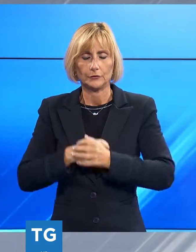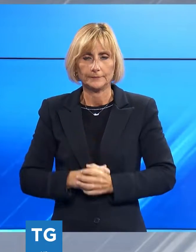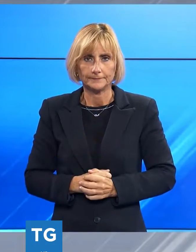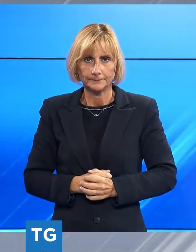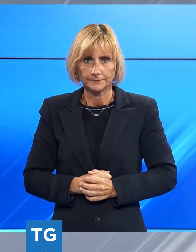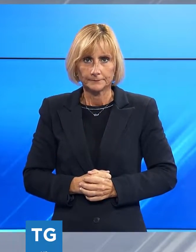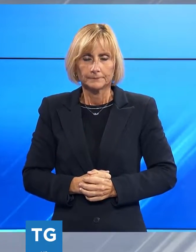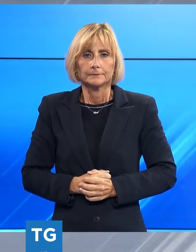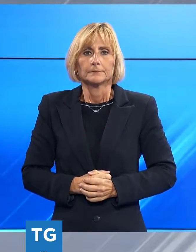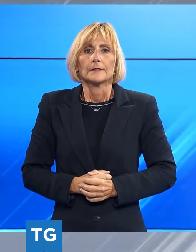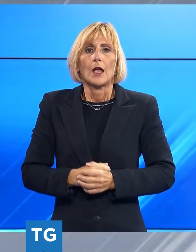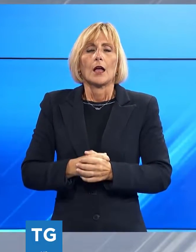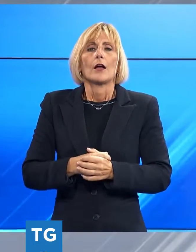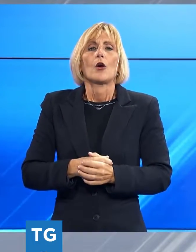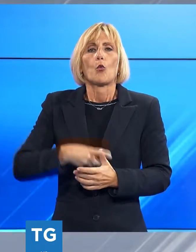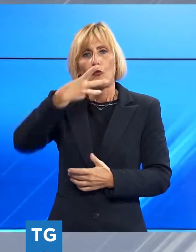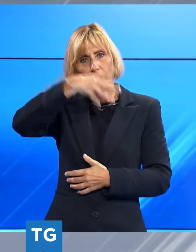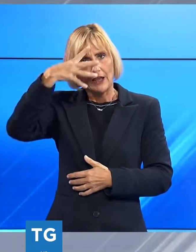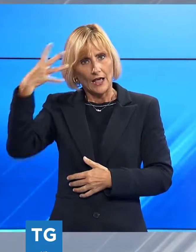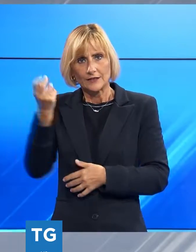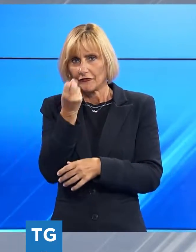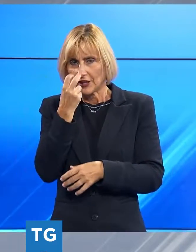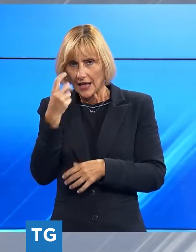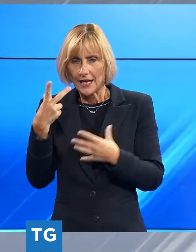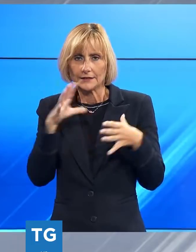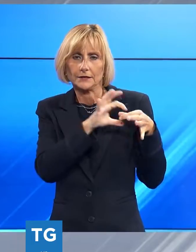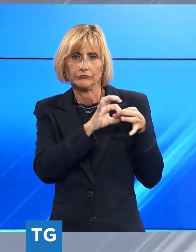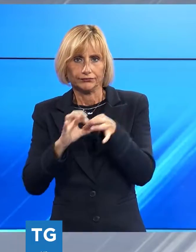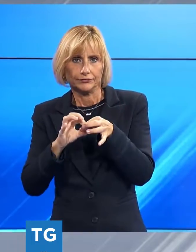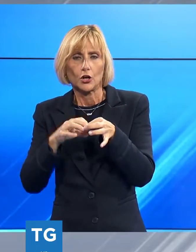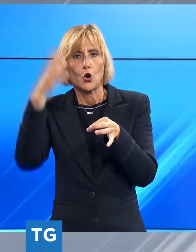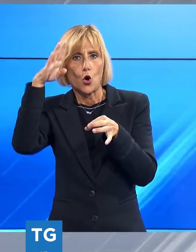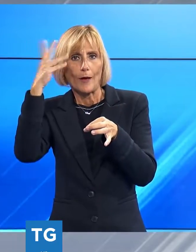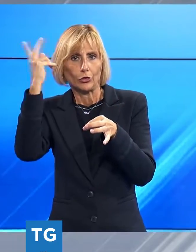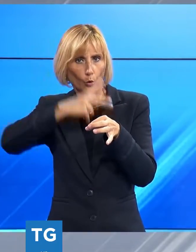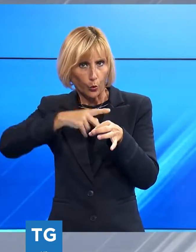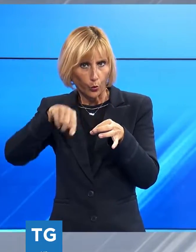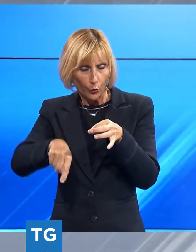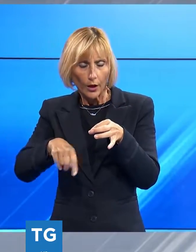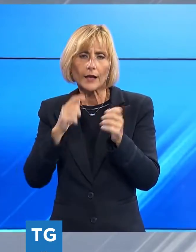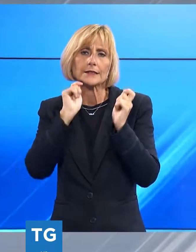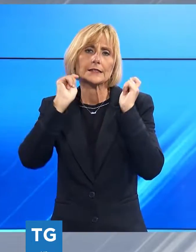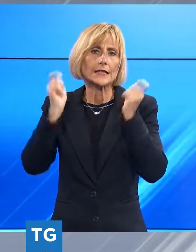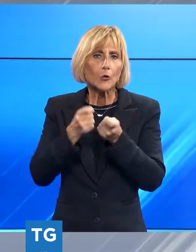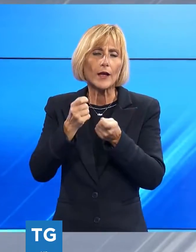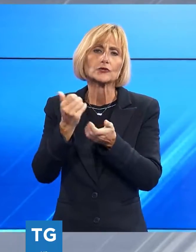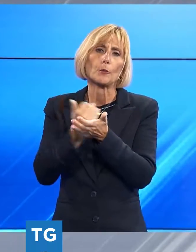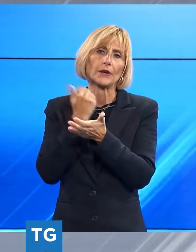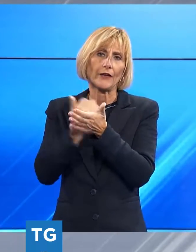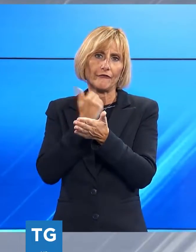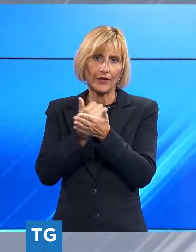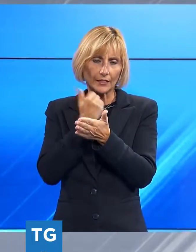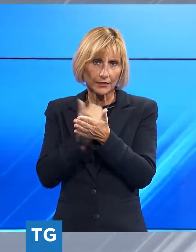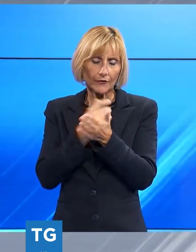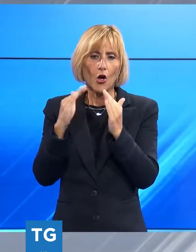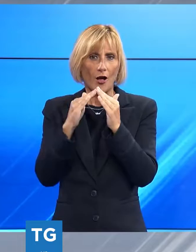del Comando Provinciale della Guardia di Firenze di Firenze, in collaborazione con il Comando di Lucca, hanno eseguito un sequestro preventivo di parte di un